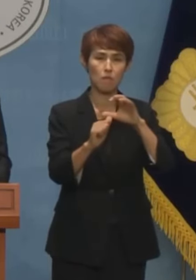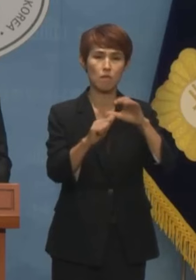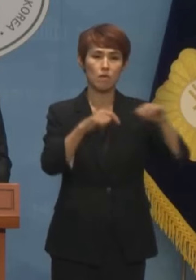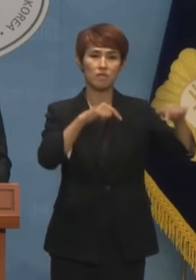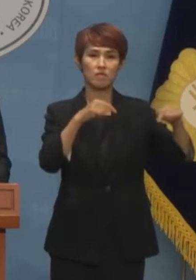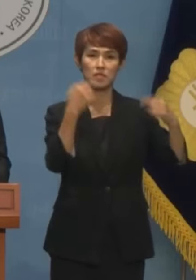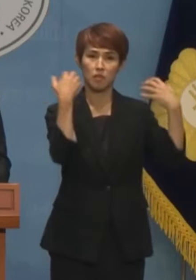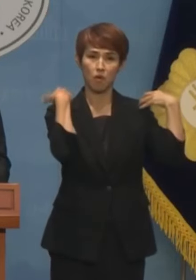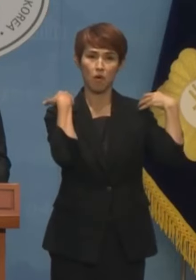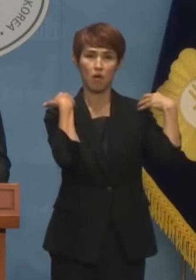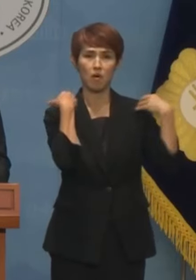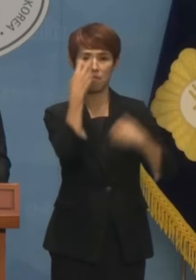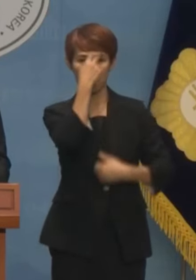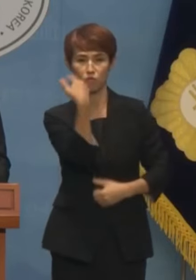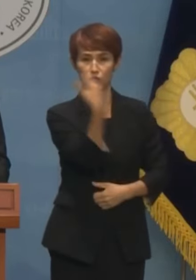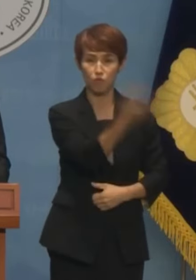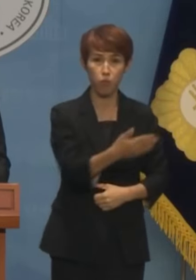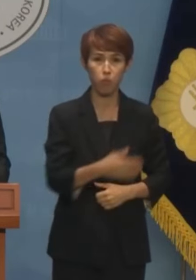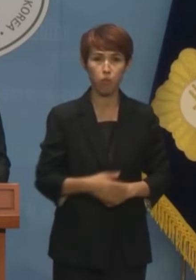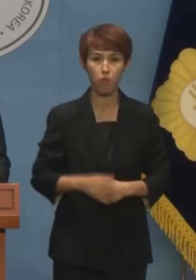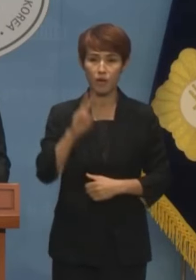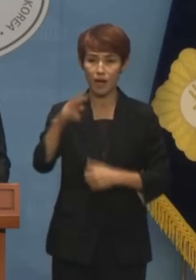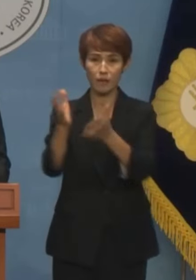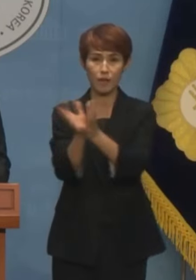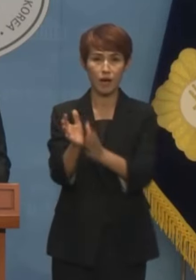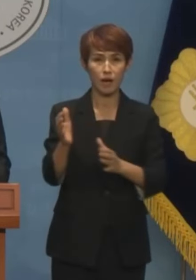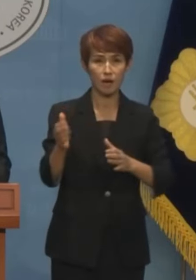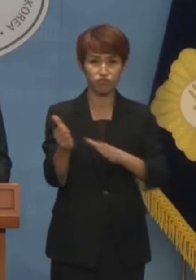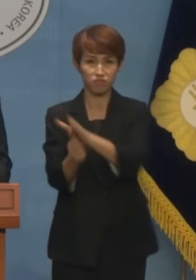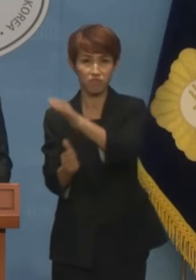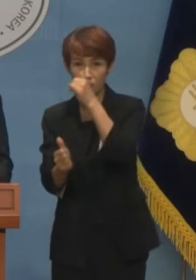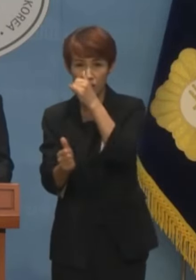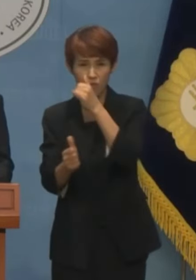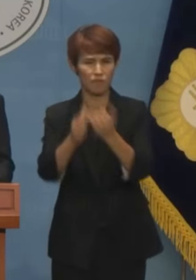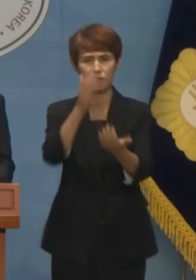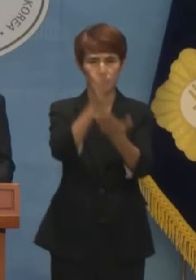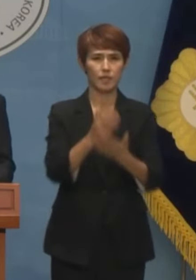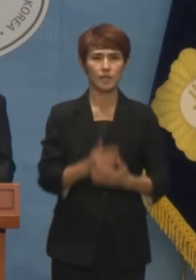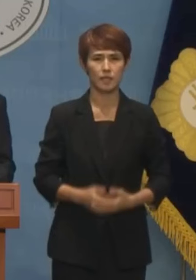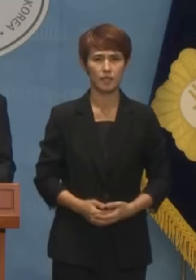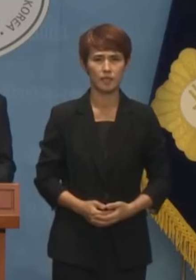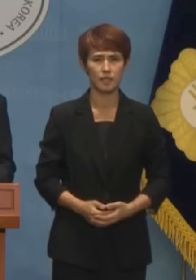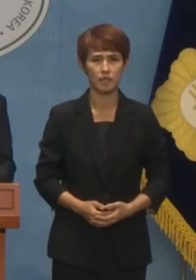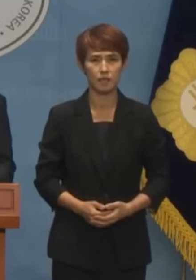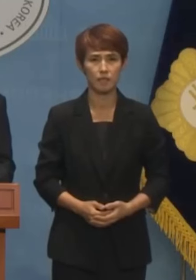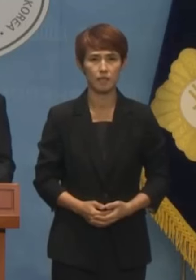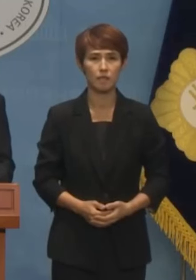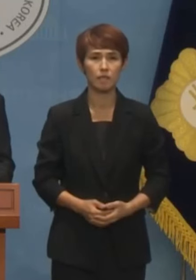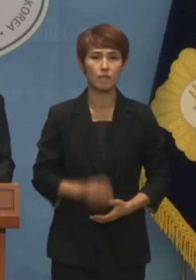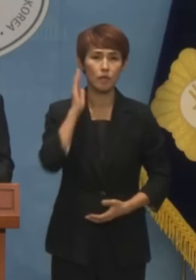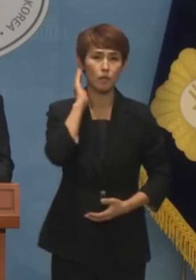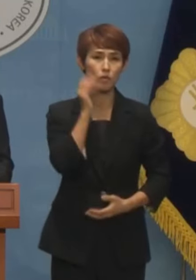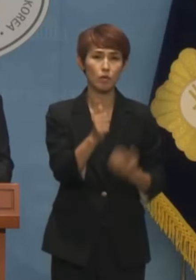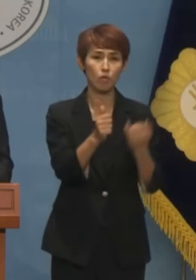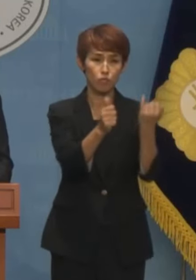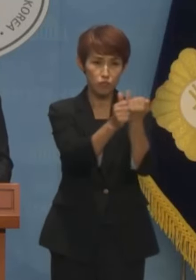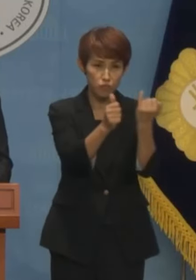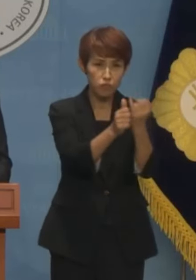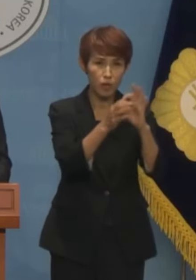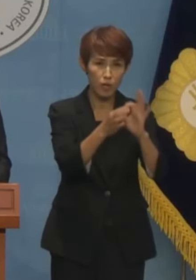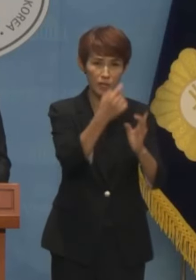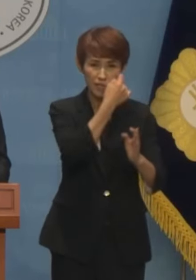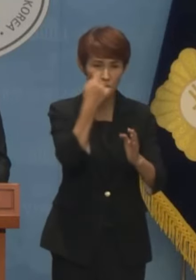무도한 행태를 이제는 끝내야 합니다. 증거가 쏟아지는 윤석열 대통령 부부 관련